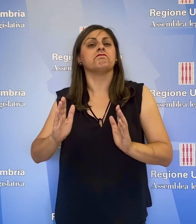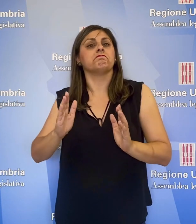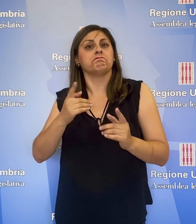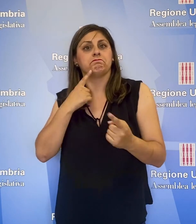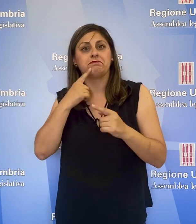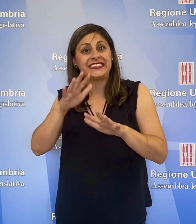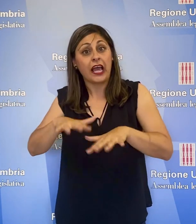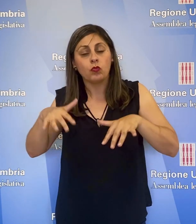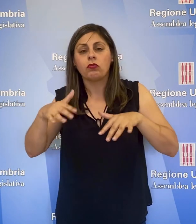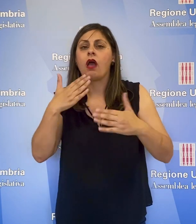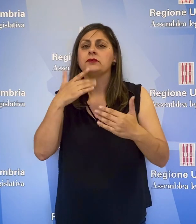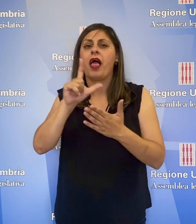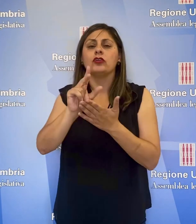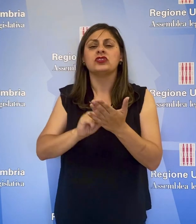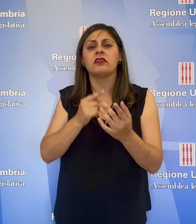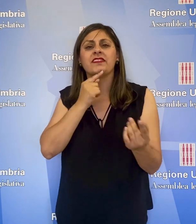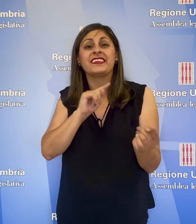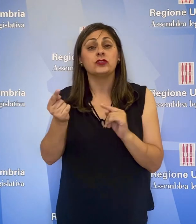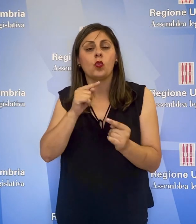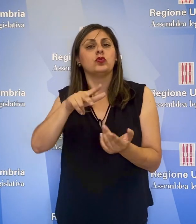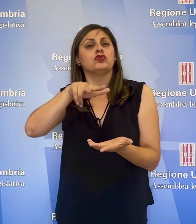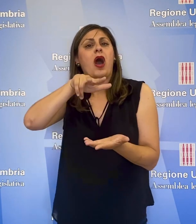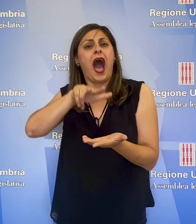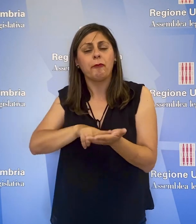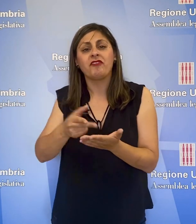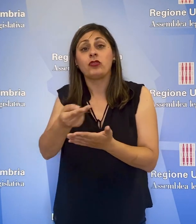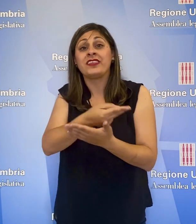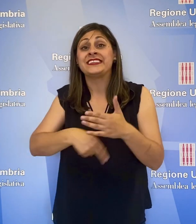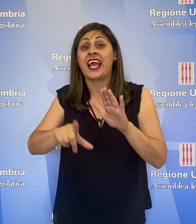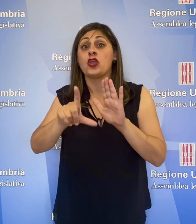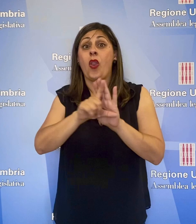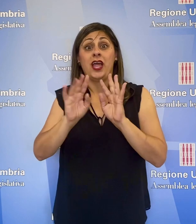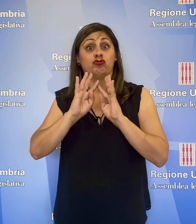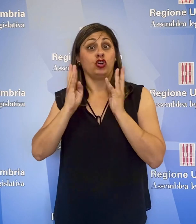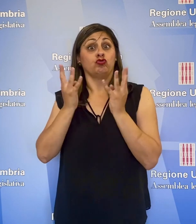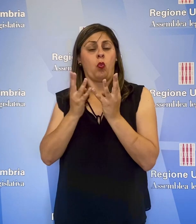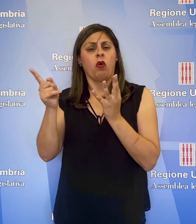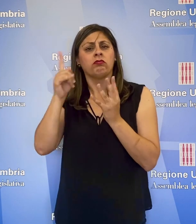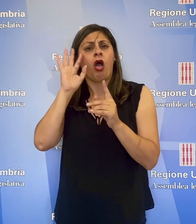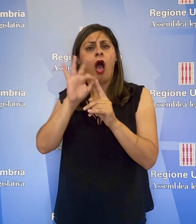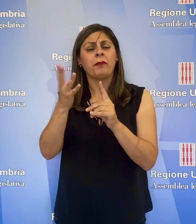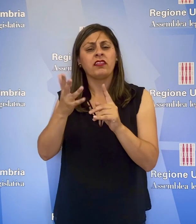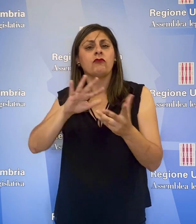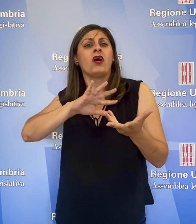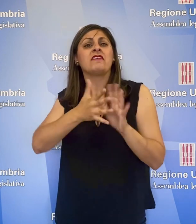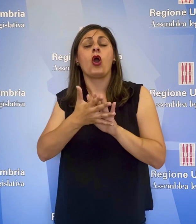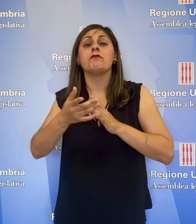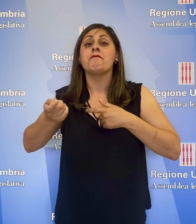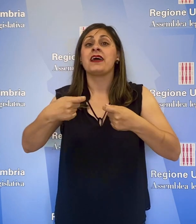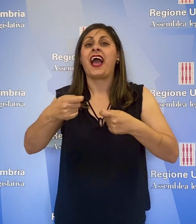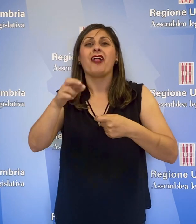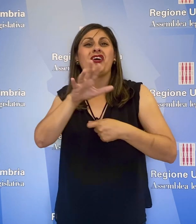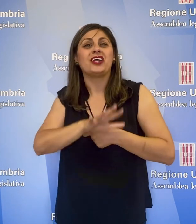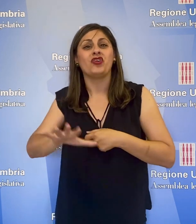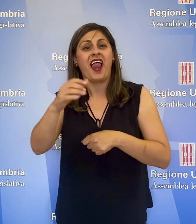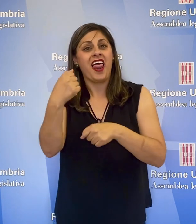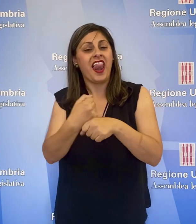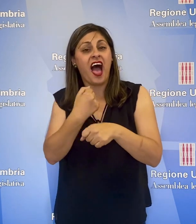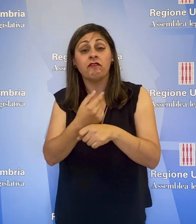della seduta l'Assemblea Legislativa ha discusso e approvato il disegno di legge della Giunta per la riforma del mercato regionale del lavoro